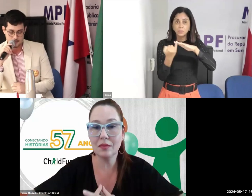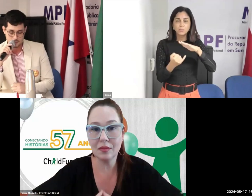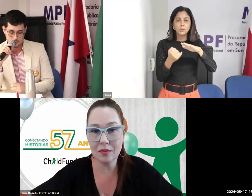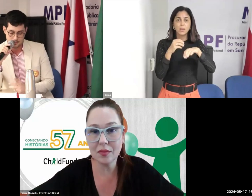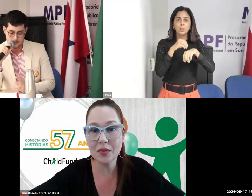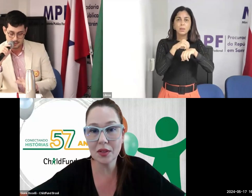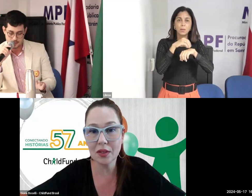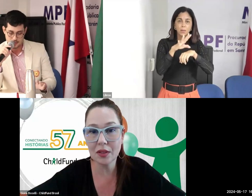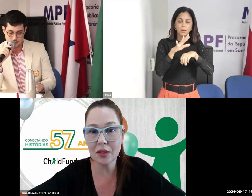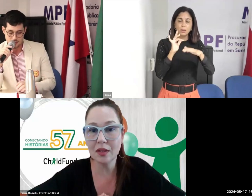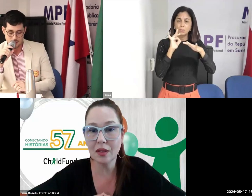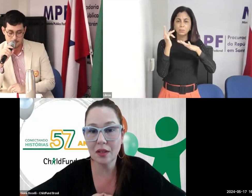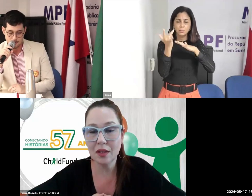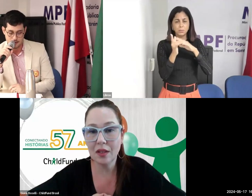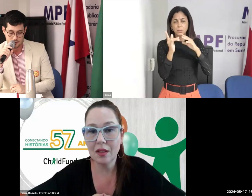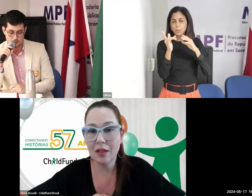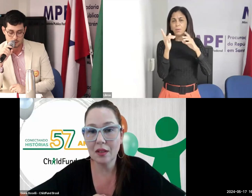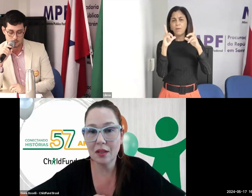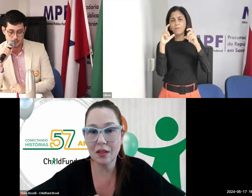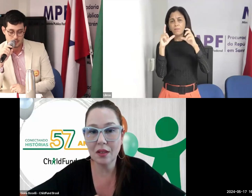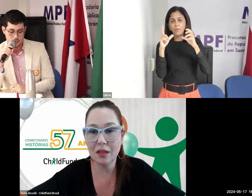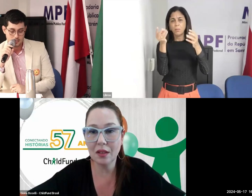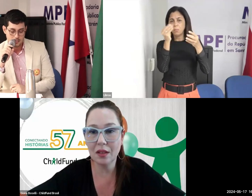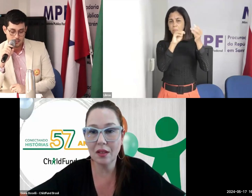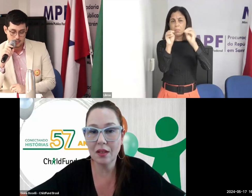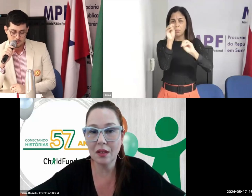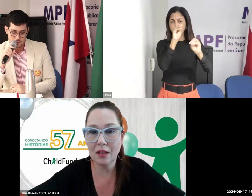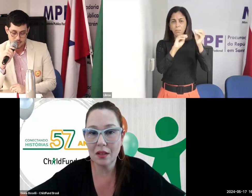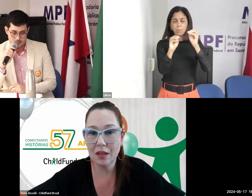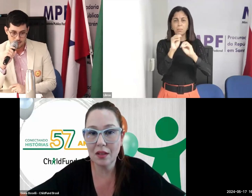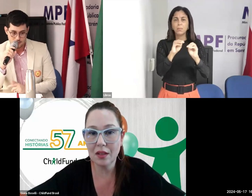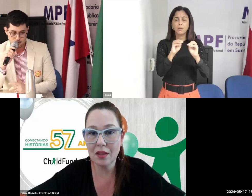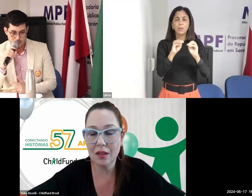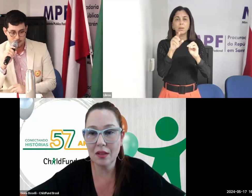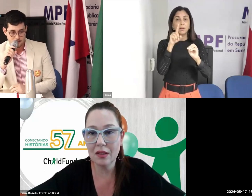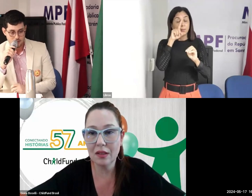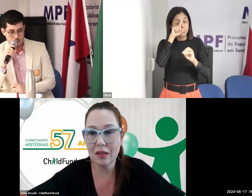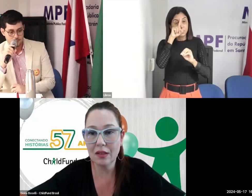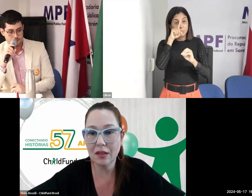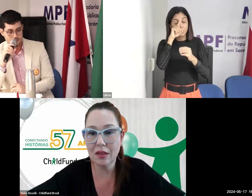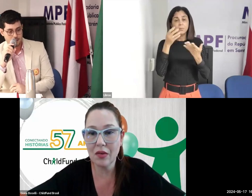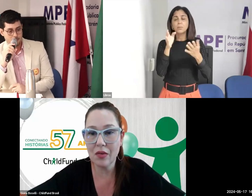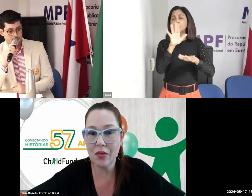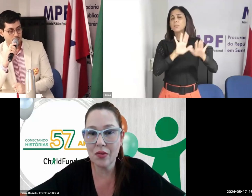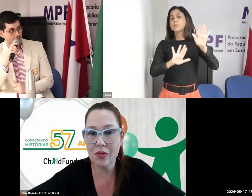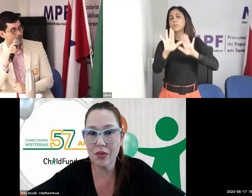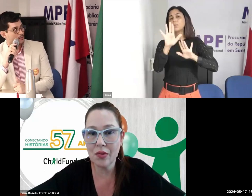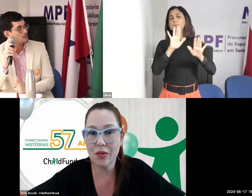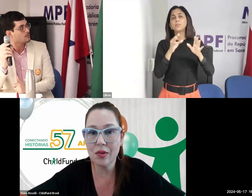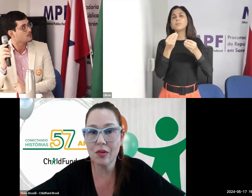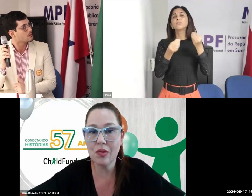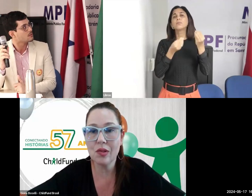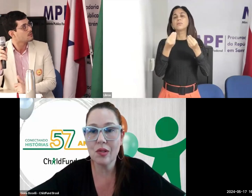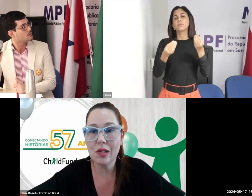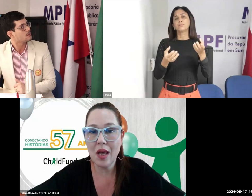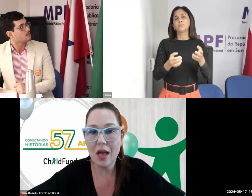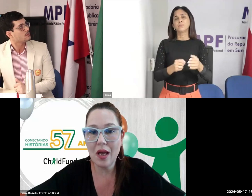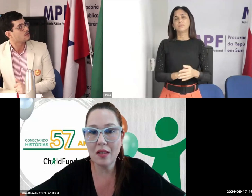essa essa parte do, enfim, desses cuidados que são precisos?